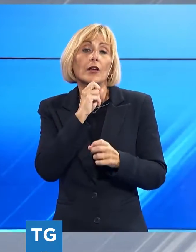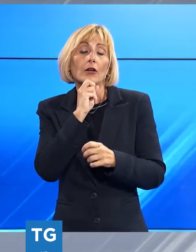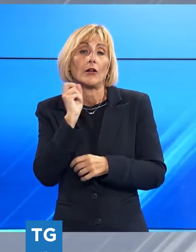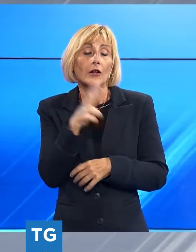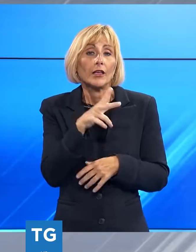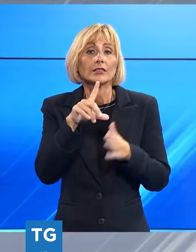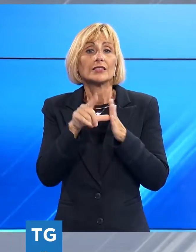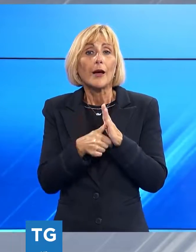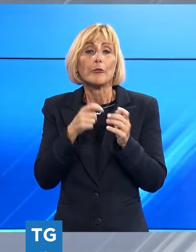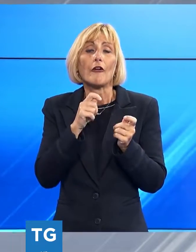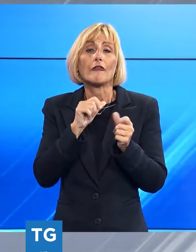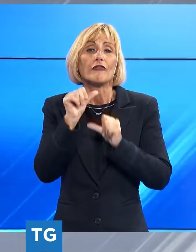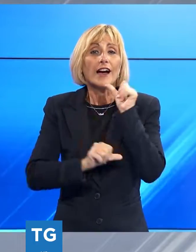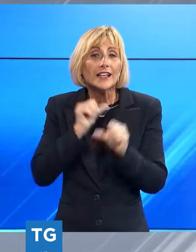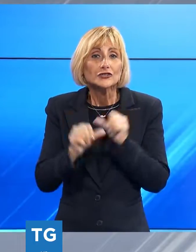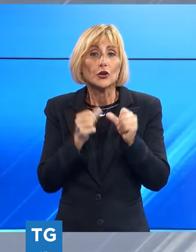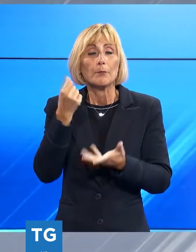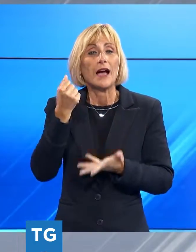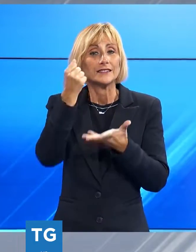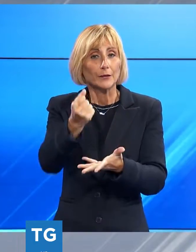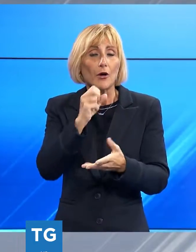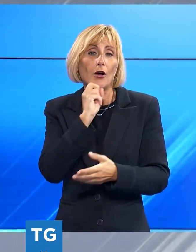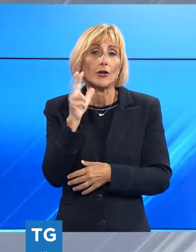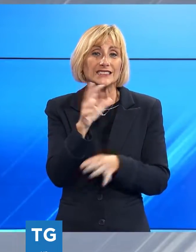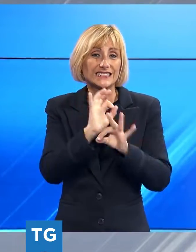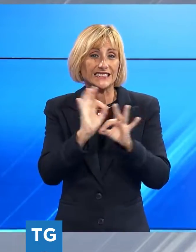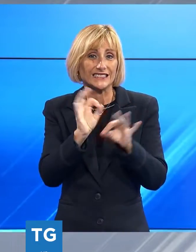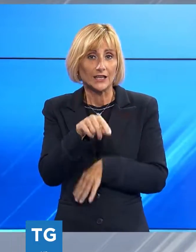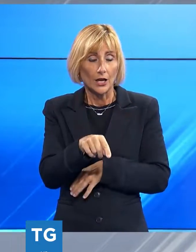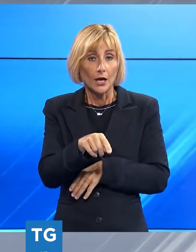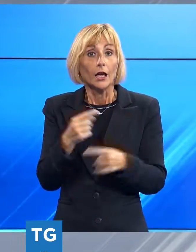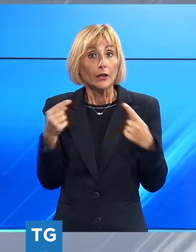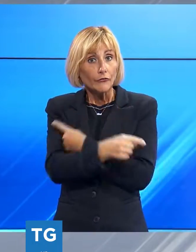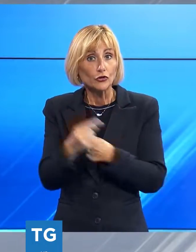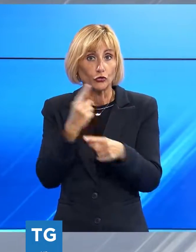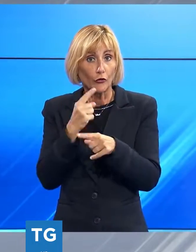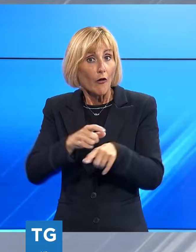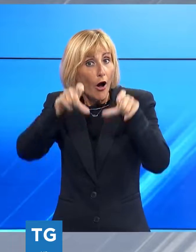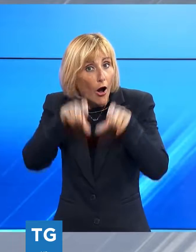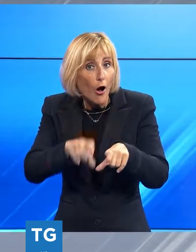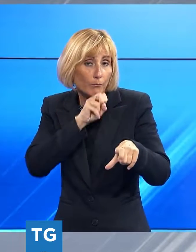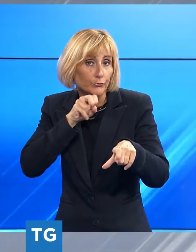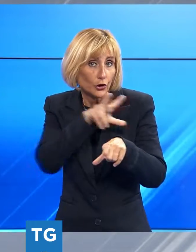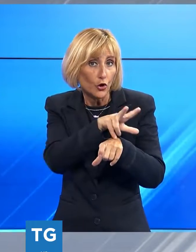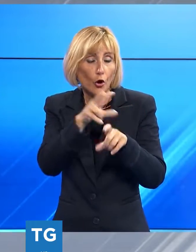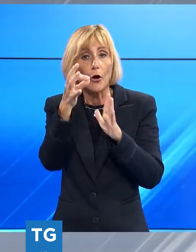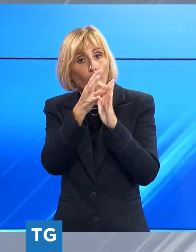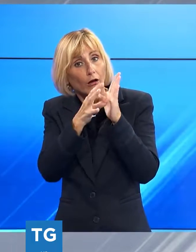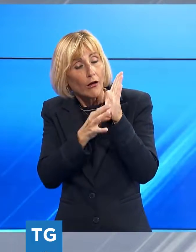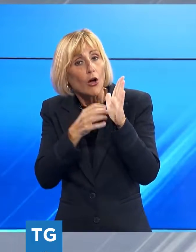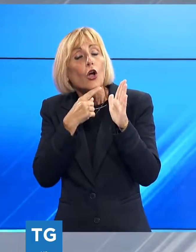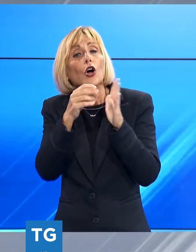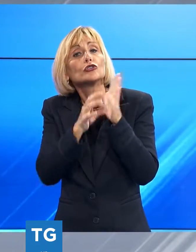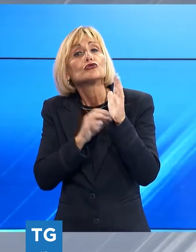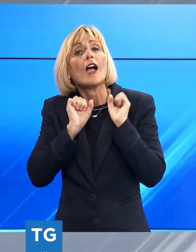tempo le variazioni del proprio patrimonio. Un obbligo di comunicazione normativamente previsto dal Codice Antimafia è